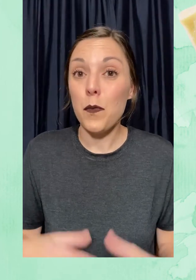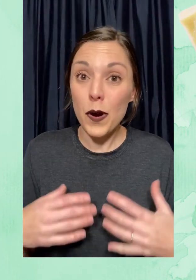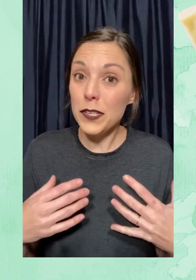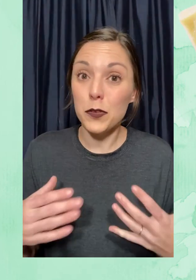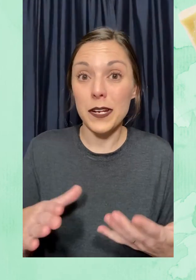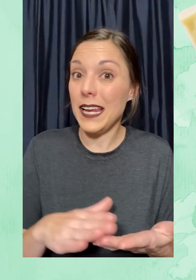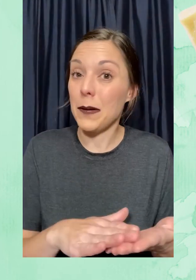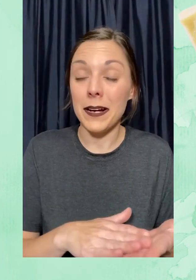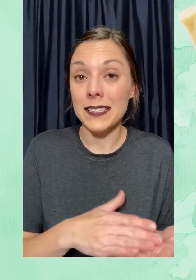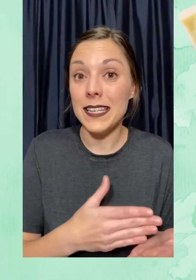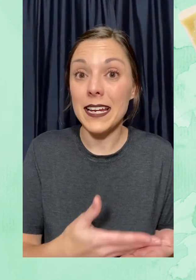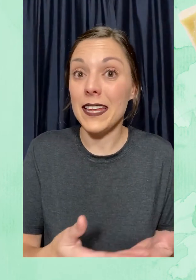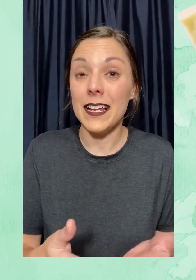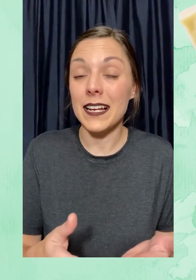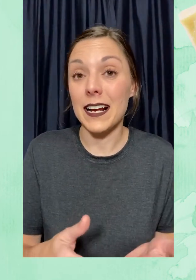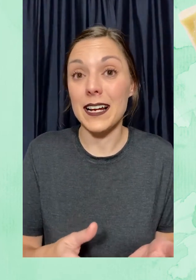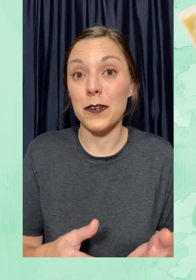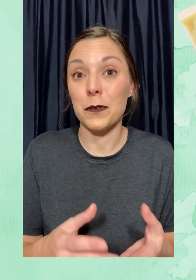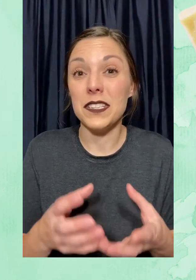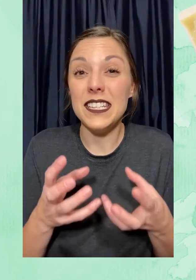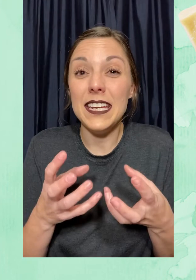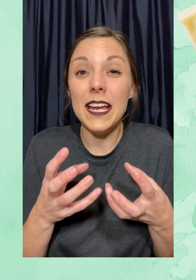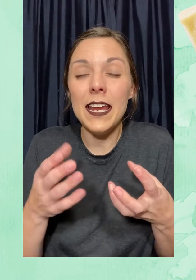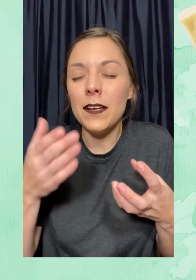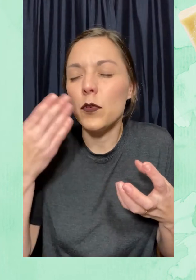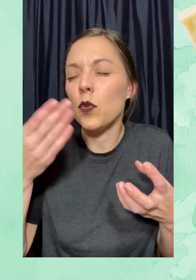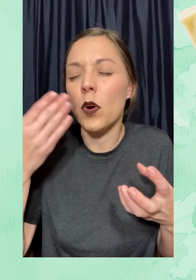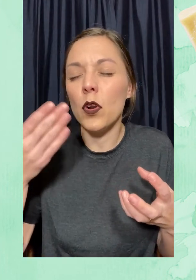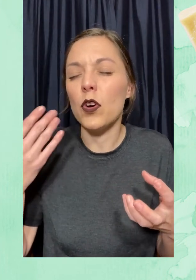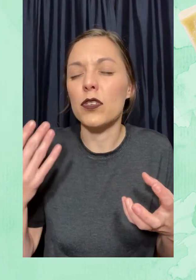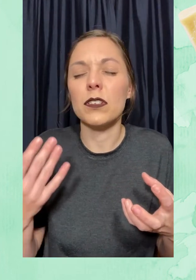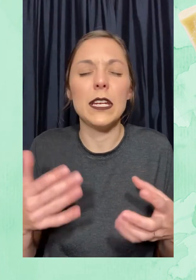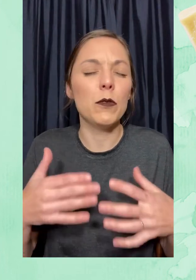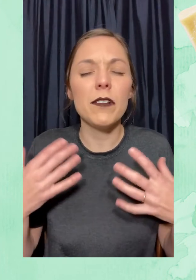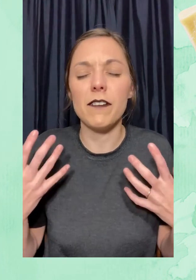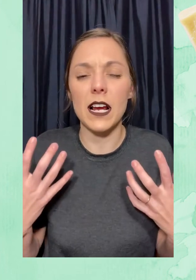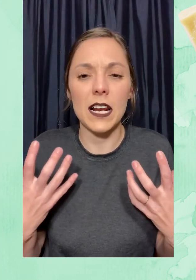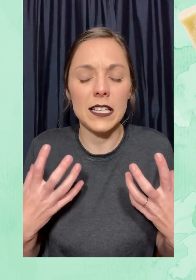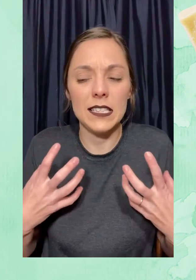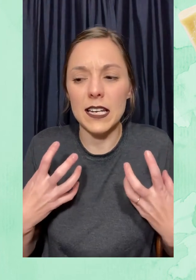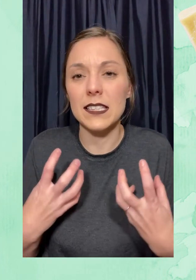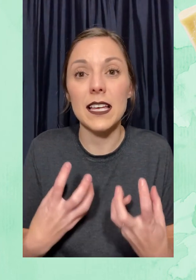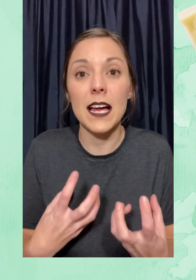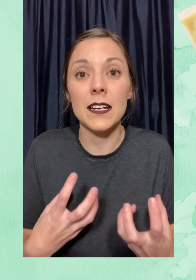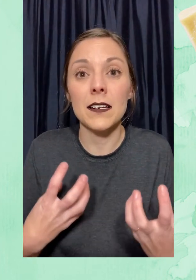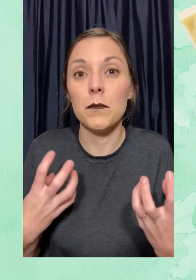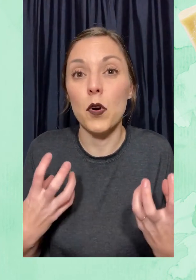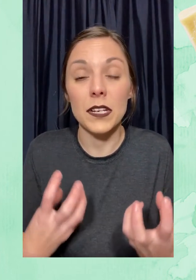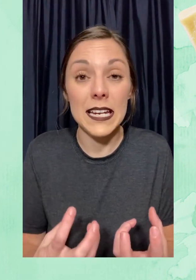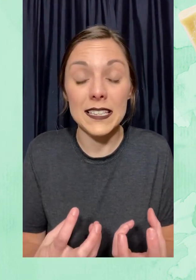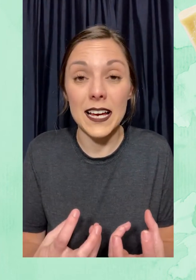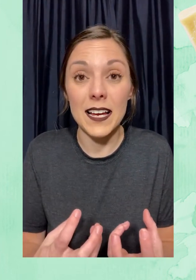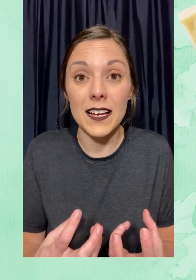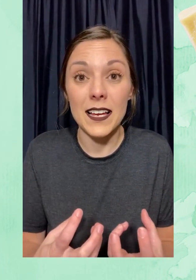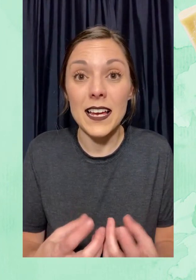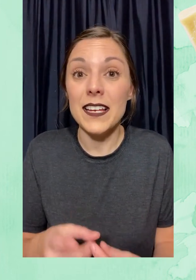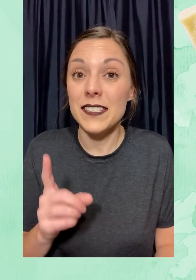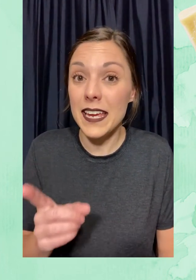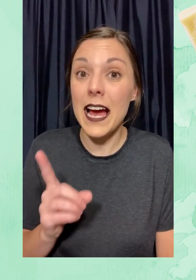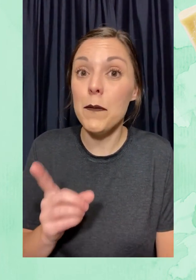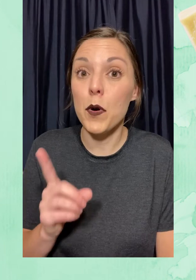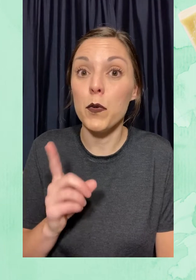Puesto que la manteca del cacao tiene un olor y una fragancia tan bonita,